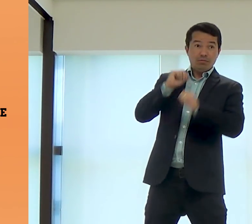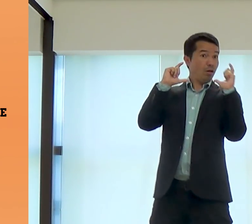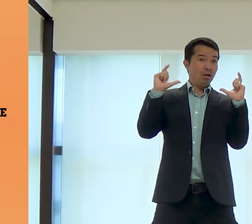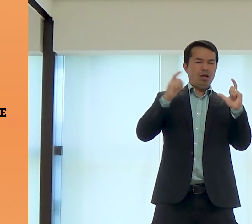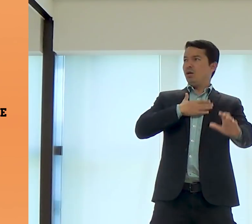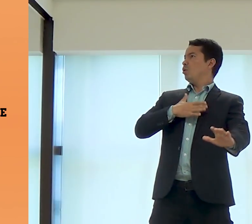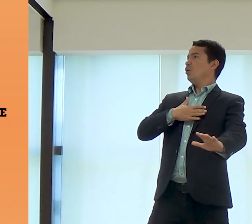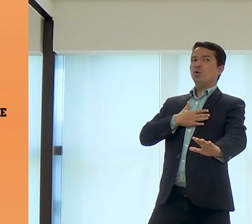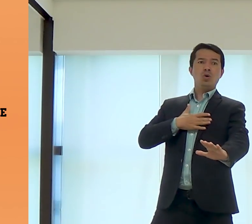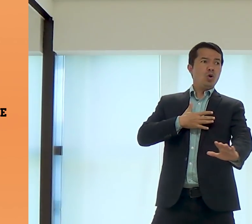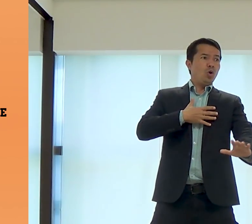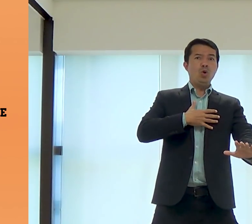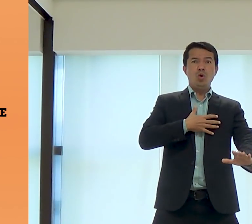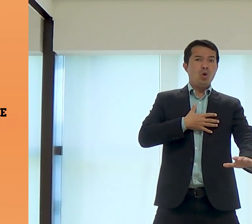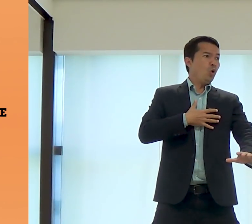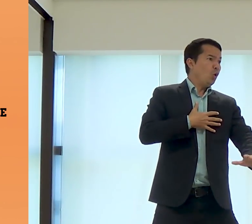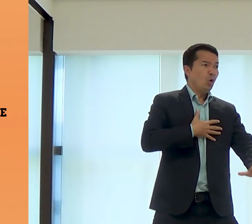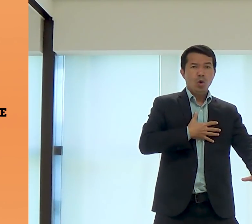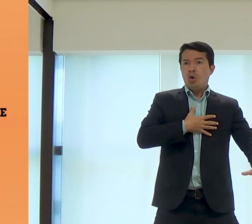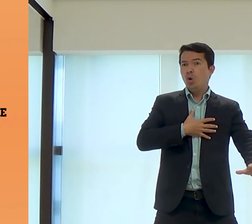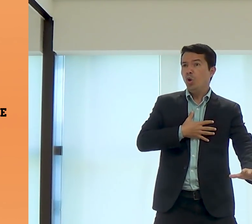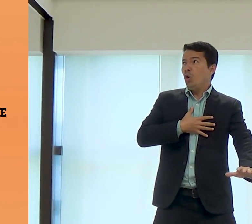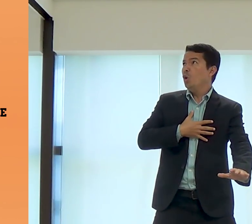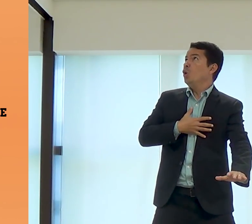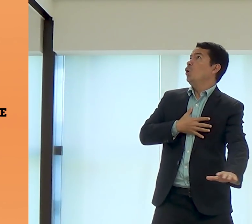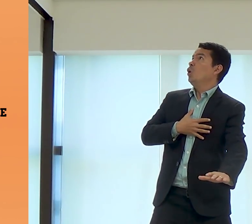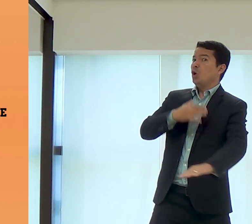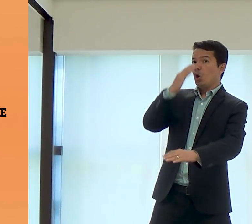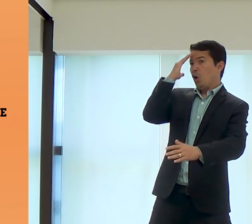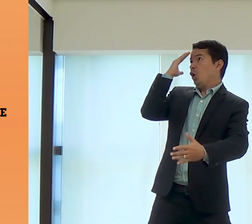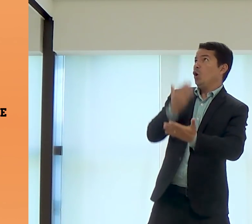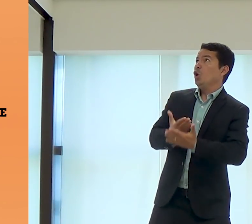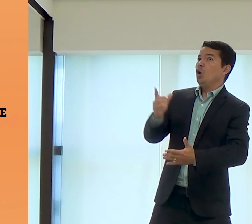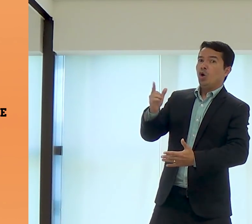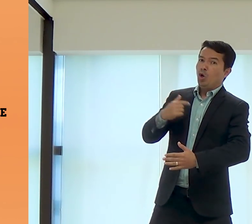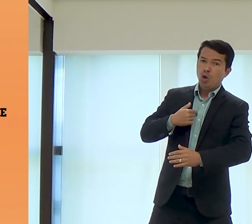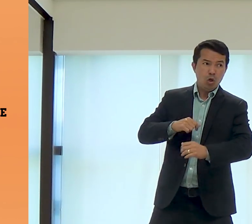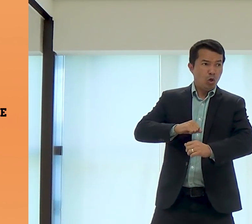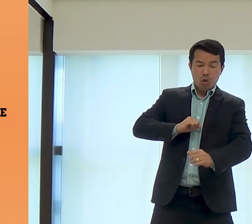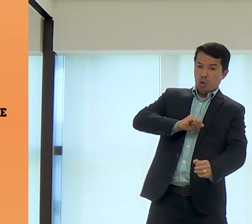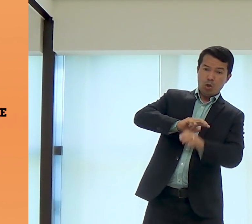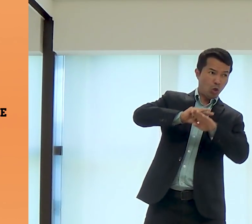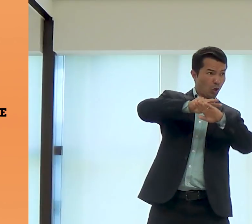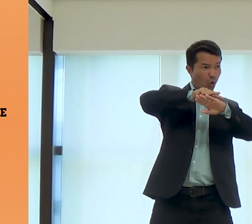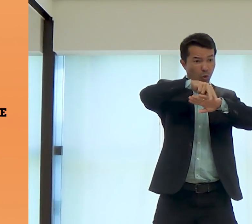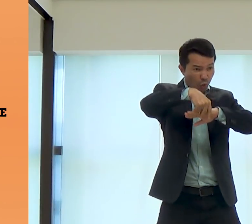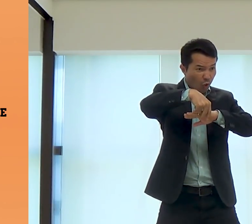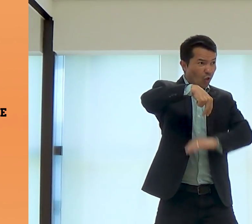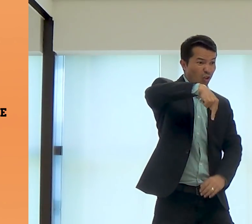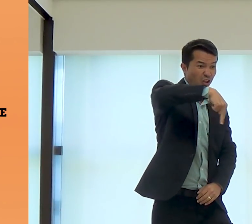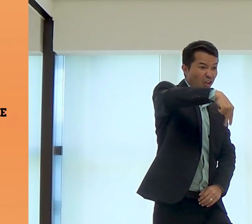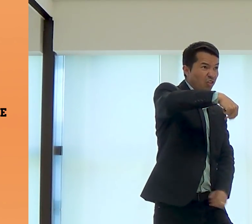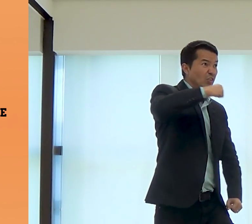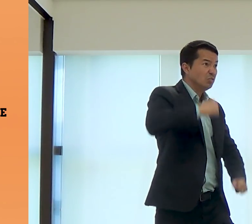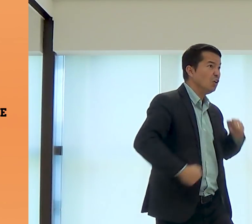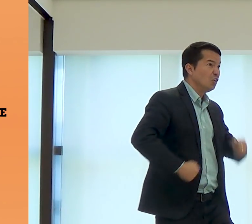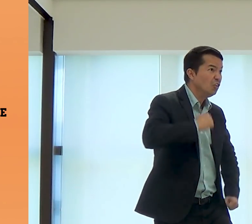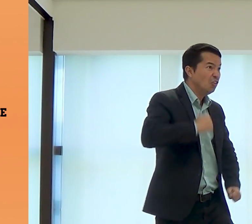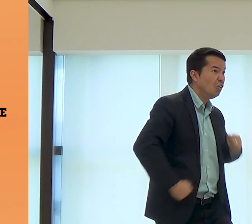De repente, José acorda do sonho e ele ficou admirado por aquilo que aconteceu. E ele